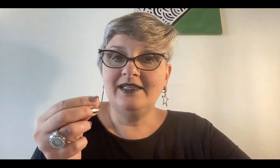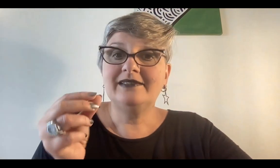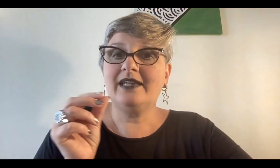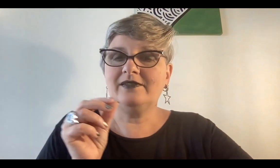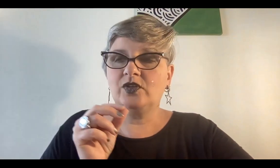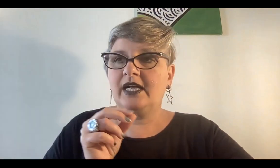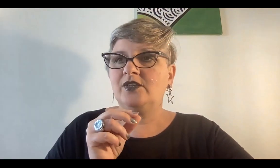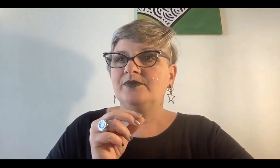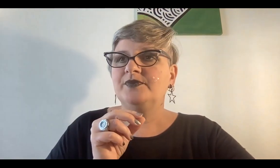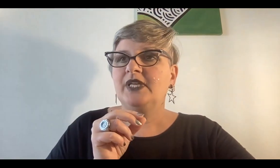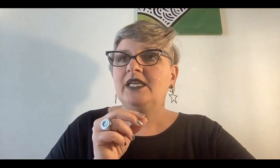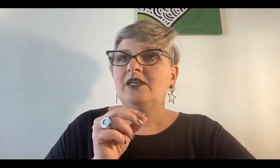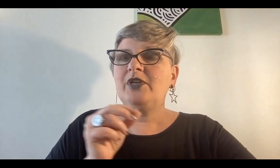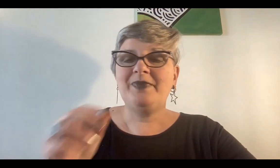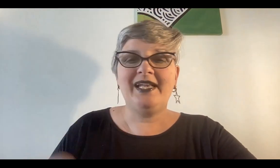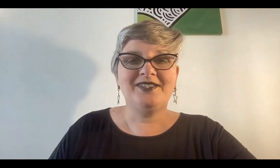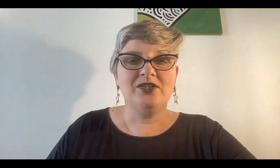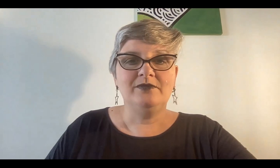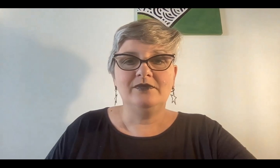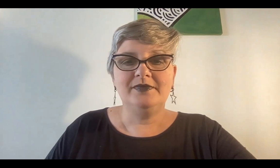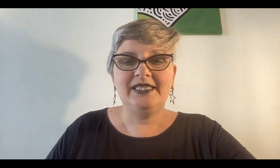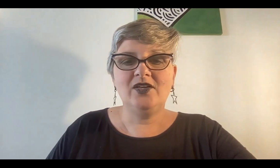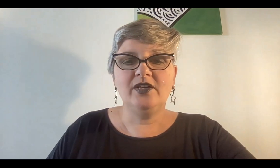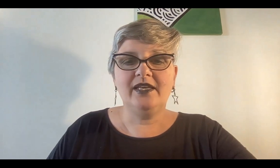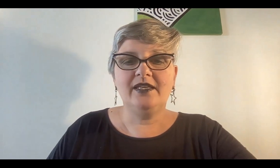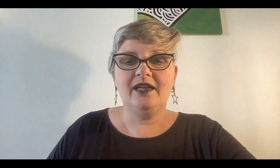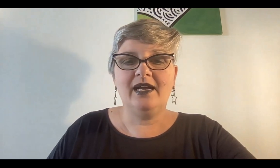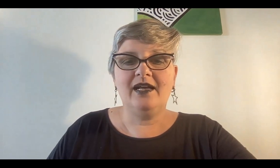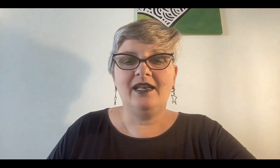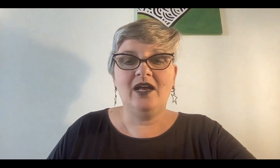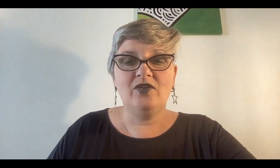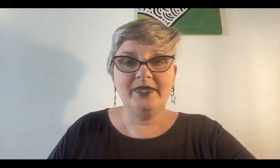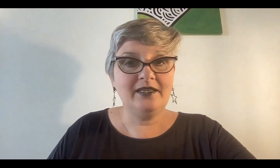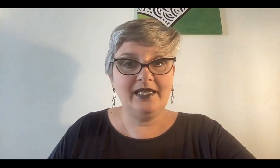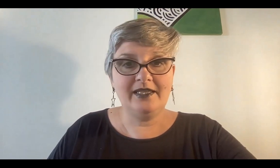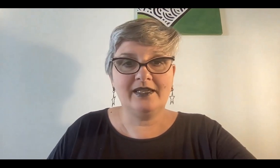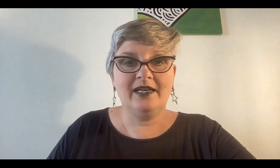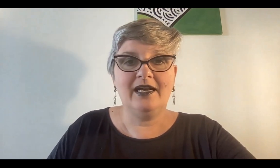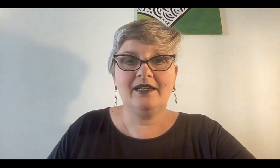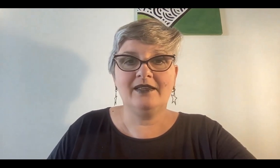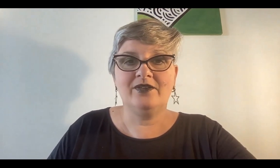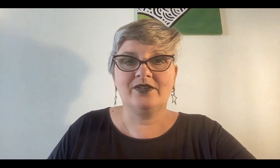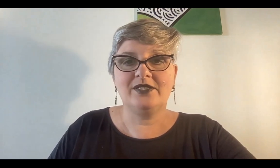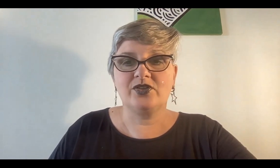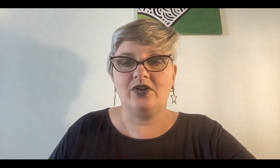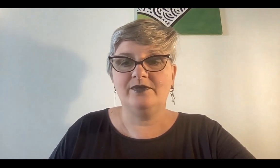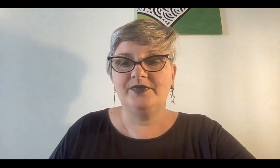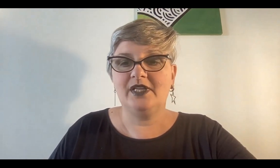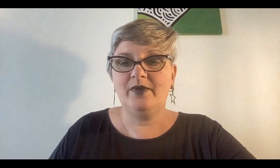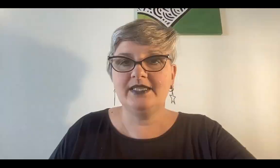trastocado. Pero para eso me tengo que ir a la órbita de la Tierra, alrededor del Sol. Te lo voy